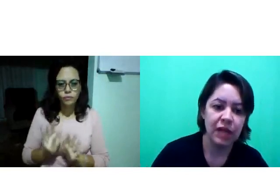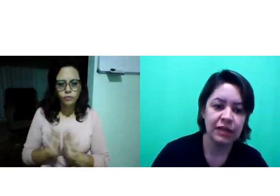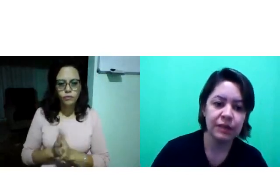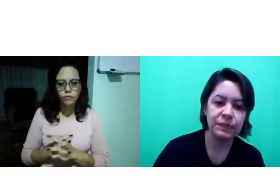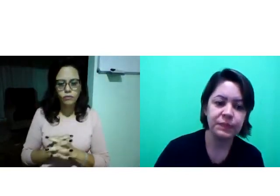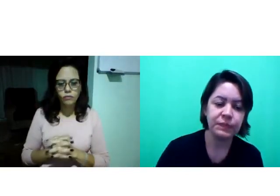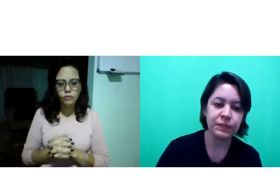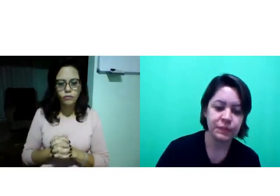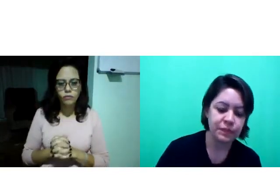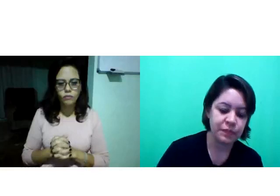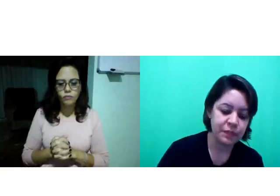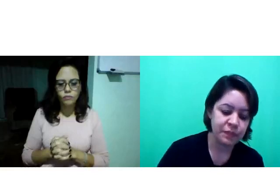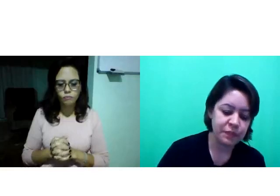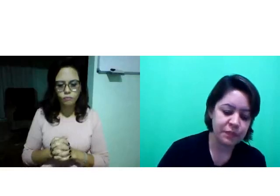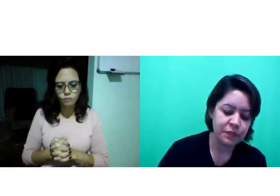nada?